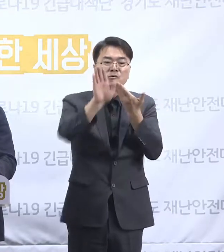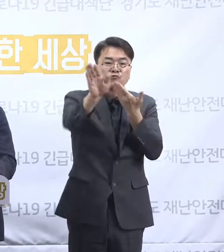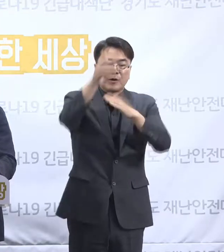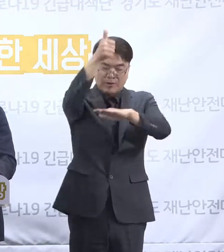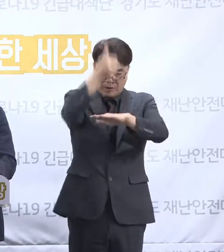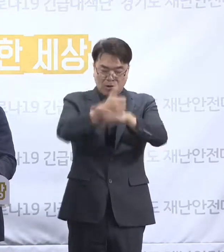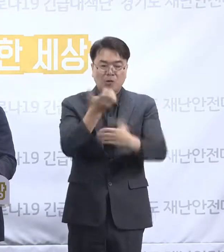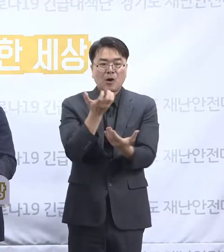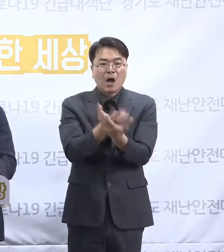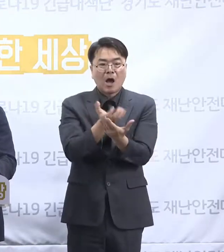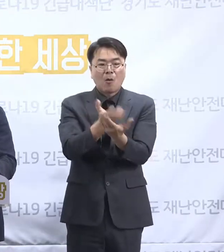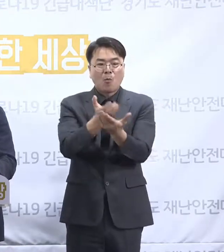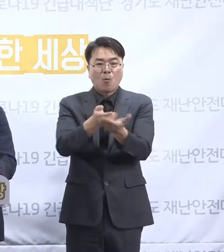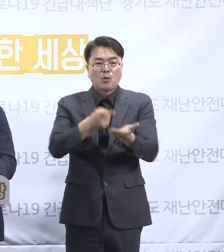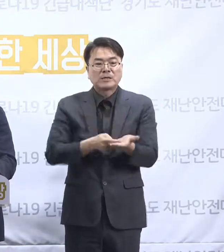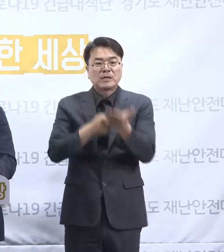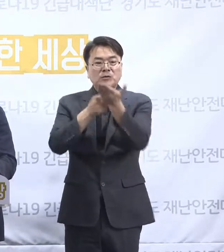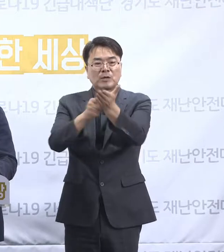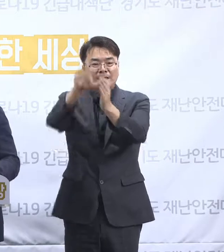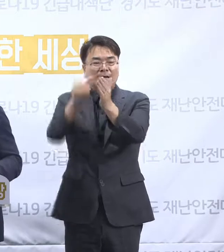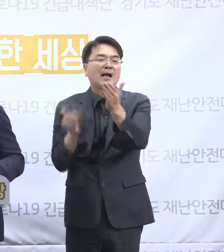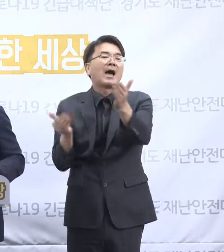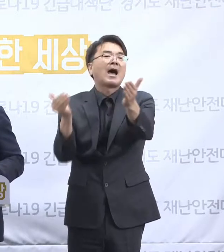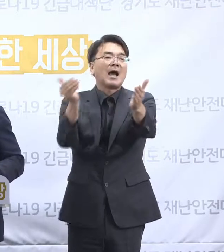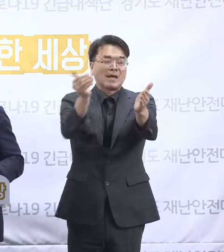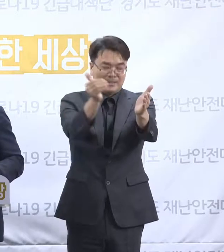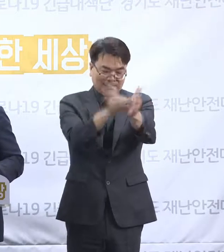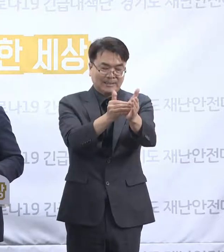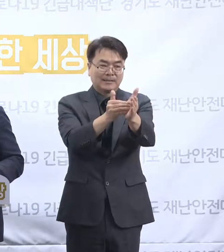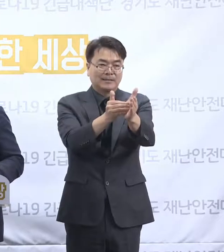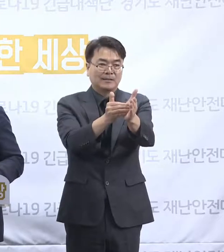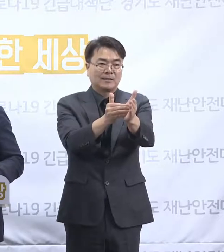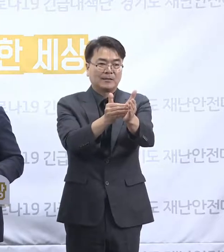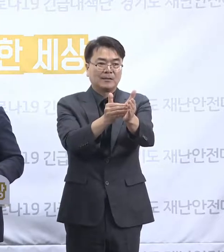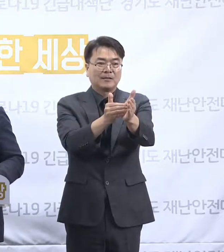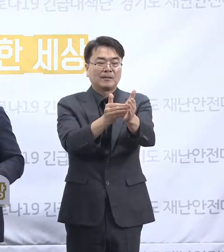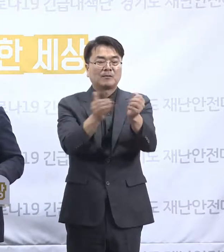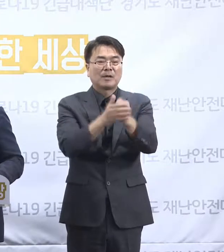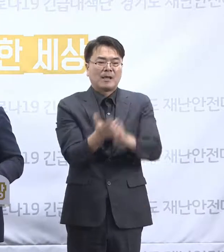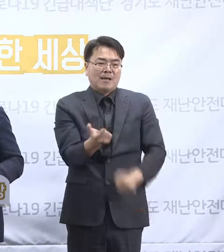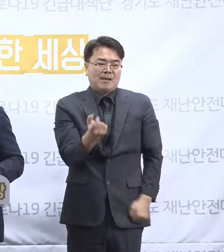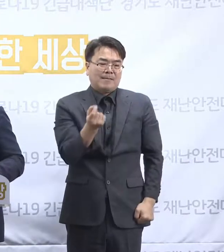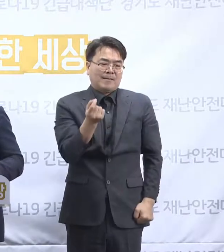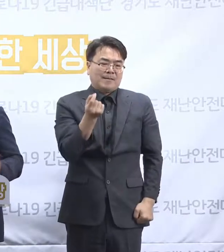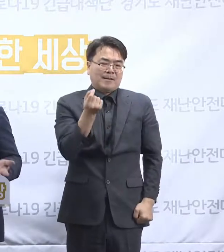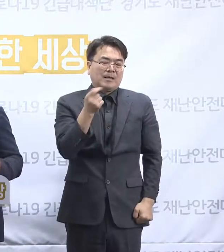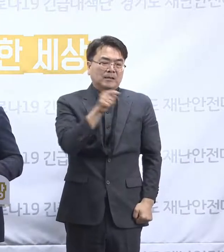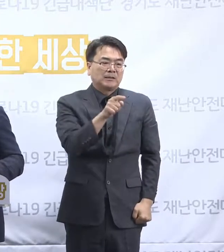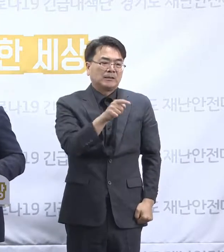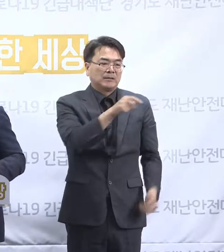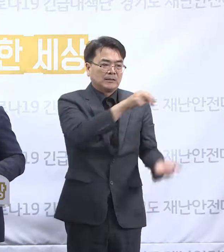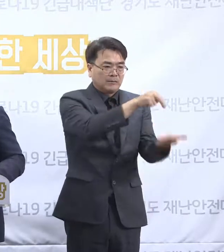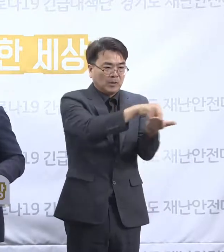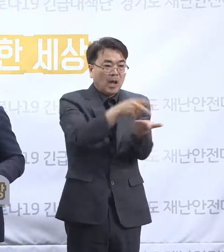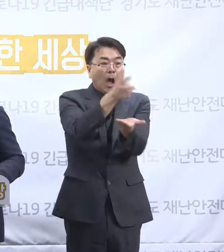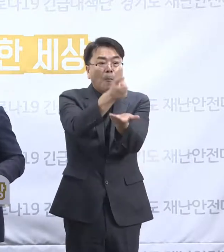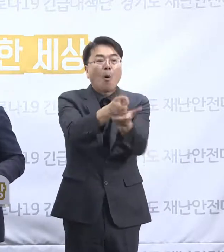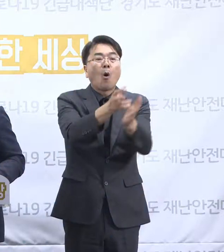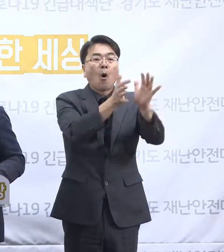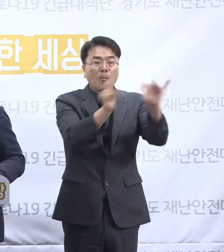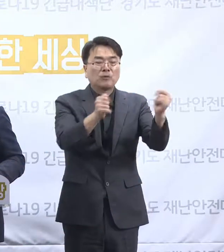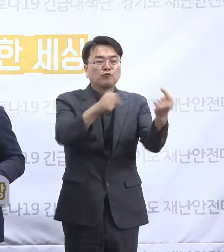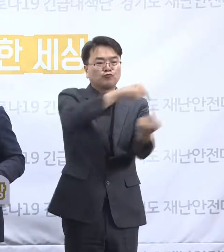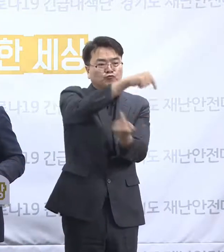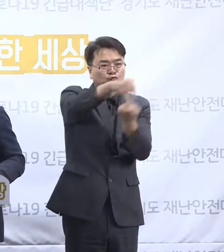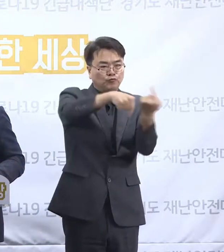그때까지로 되어 있습니다. 그래서 하여간 조석기 저희들도 그런 점 때문에라도 법인이 정상적으로 운영이 돼야 되니까요.